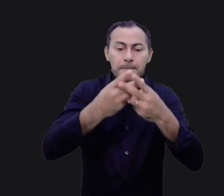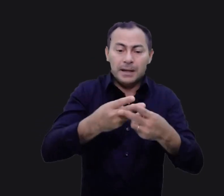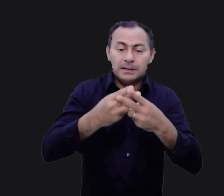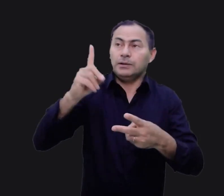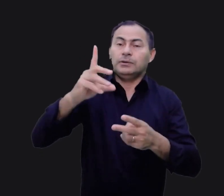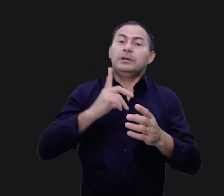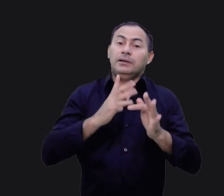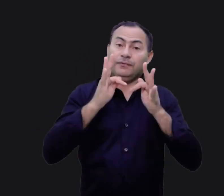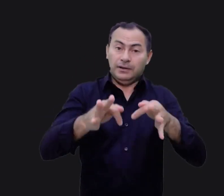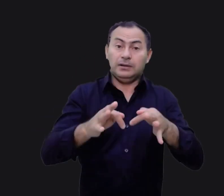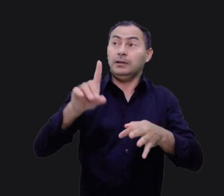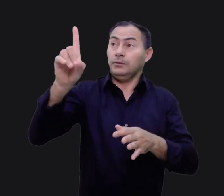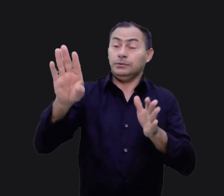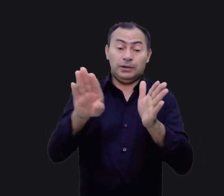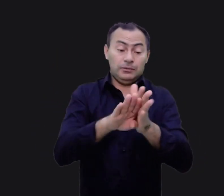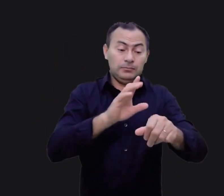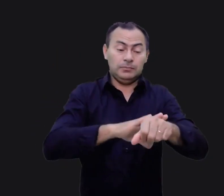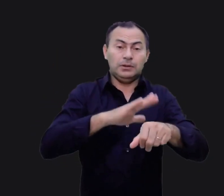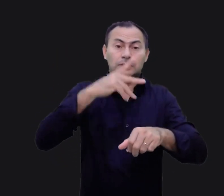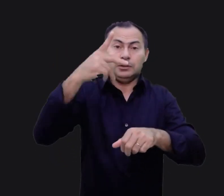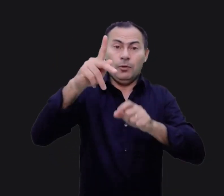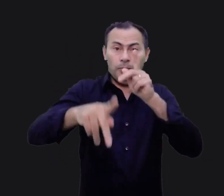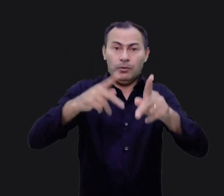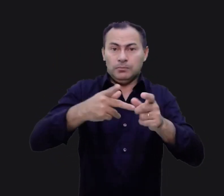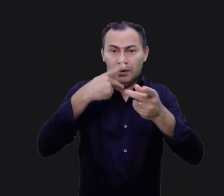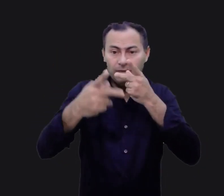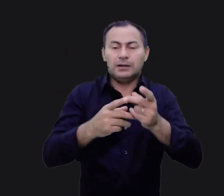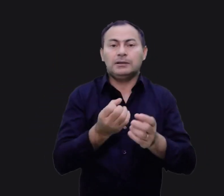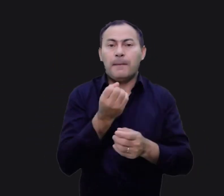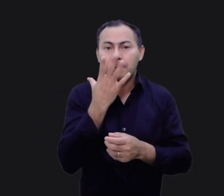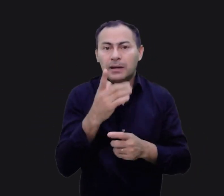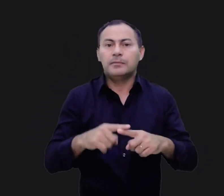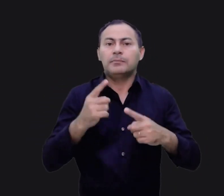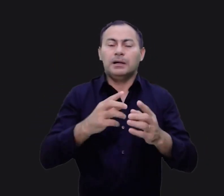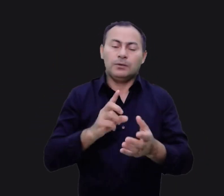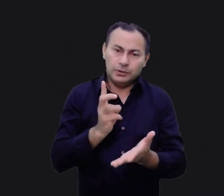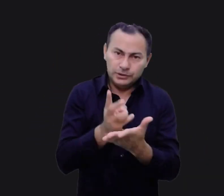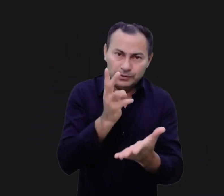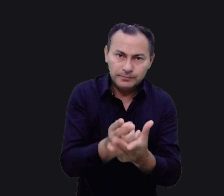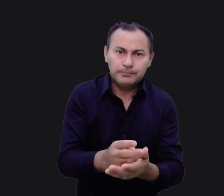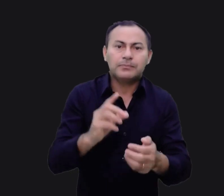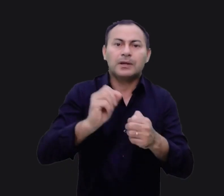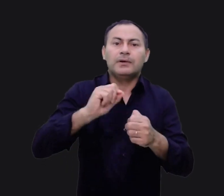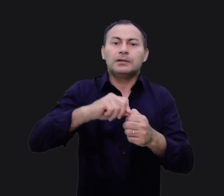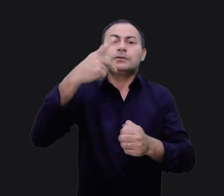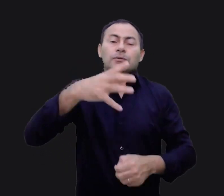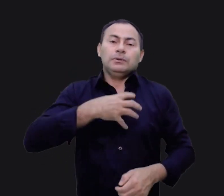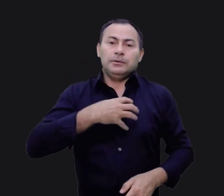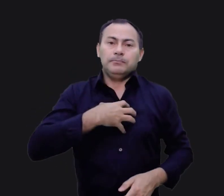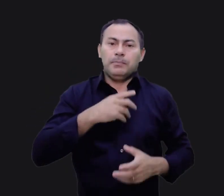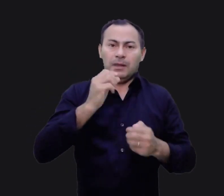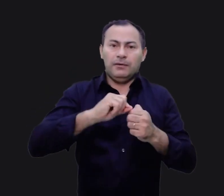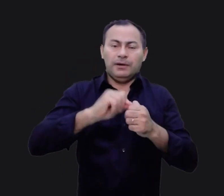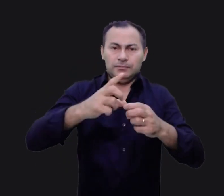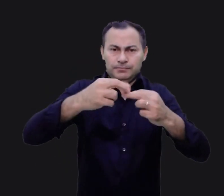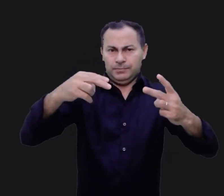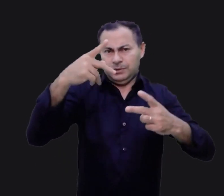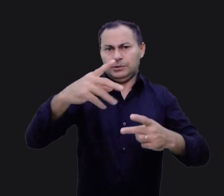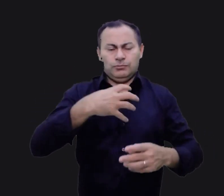de Deus tem fim. Deus pode chegar num ponto com o seu povo onde ele diz, está bem, vá em frente, faça do seu jeito, faça as coisas